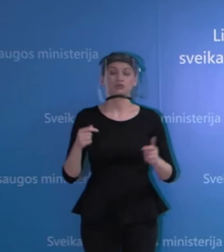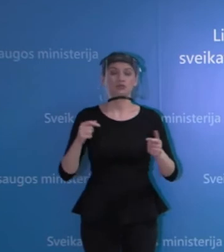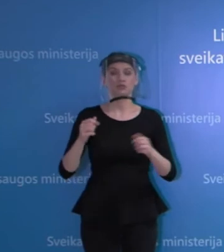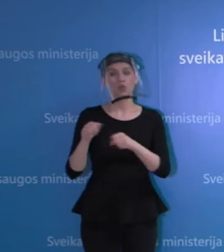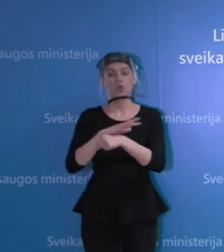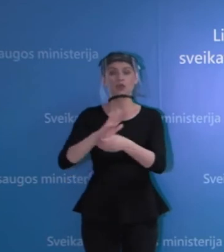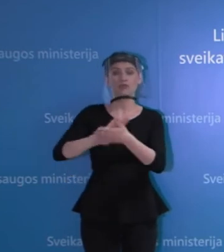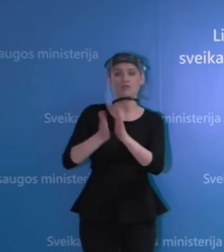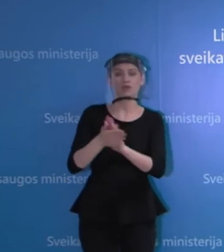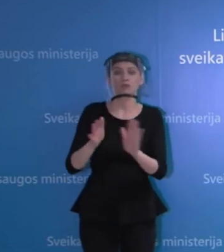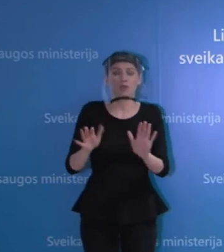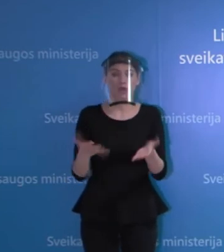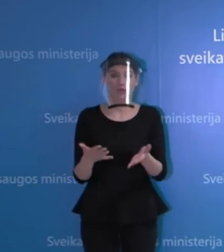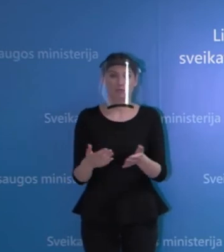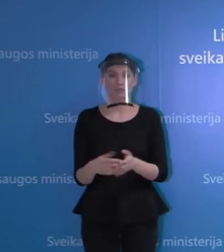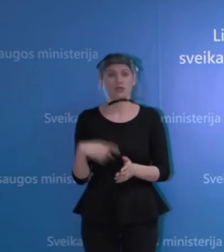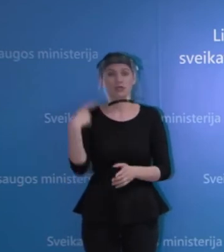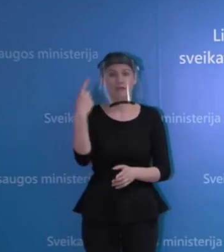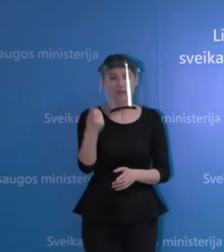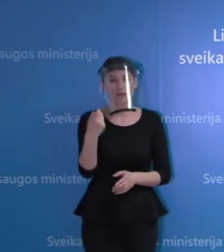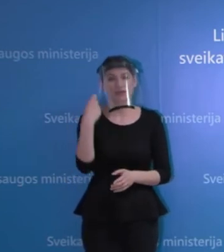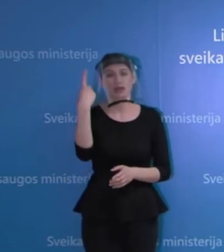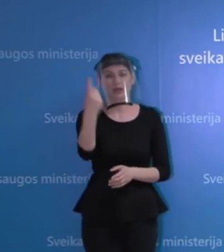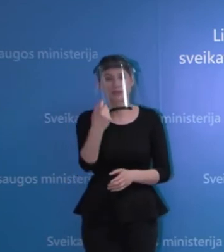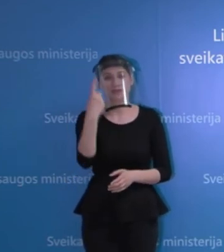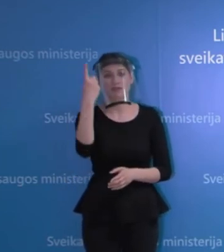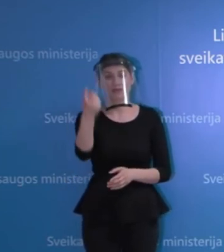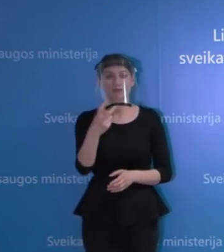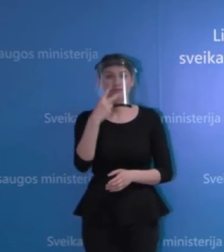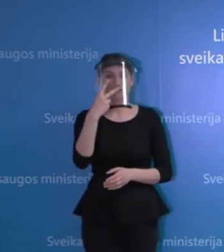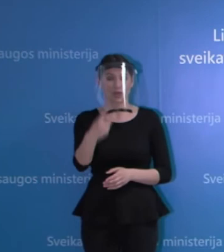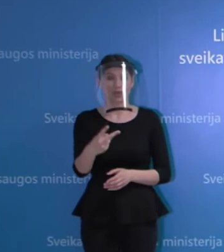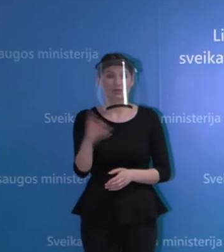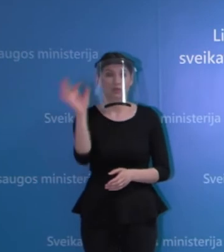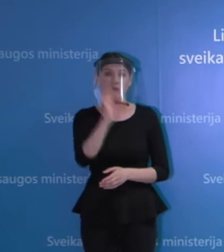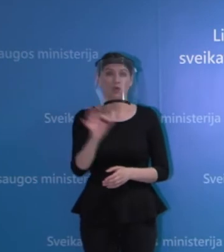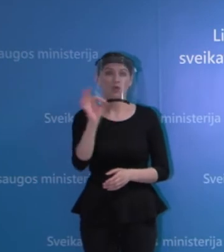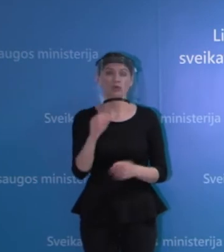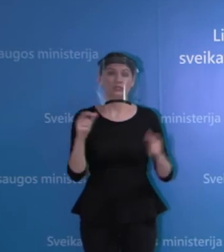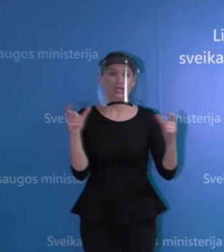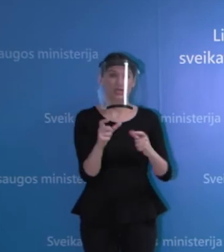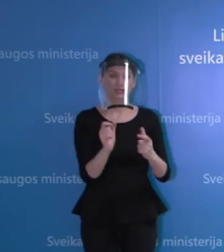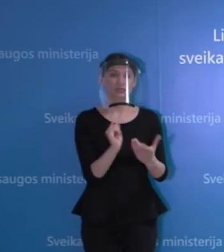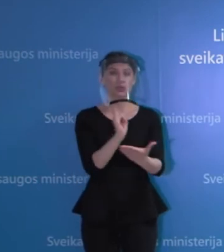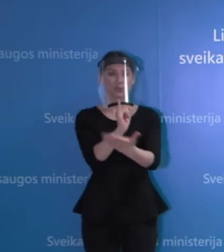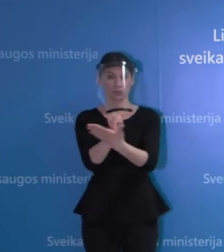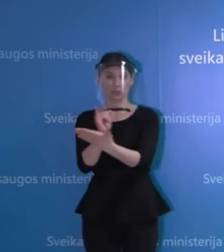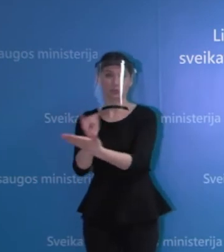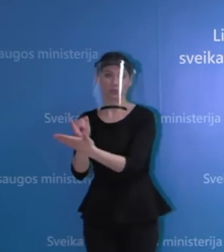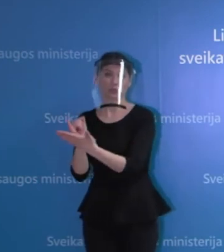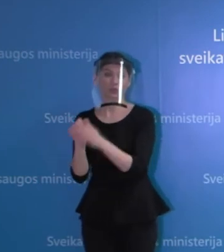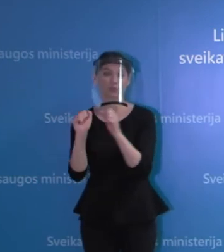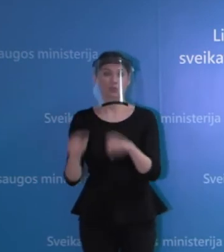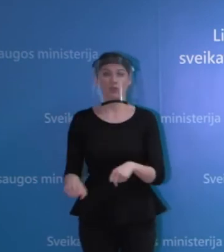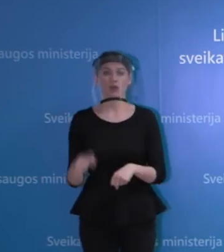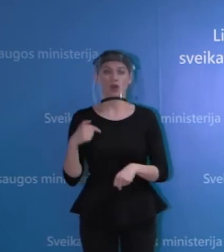dabar pažingsniukas dvi savaitės matom tuos tam tikrus priminėjimus sprendimus dėl atpalaidavimo priemonių. Tai aš tikrai